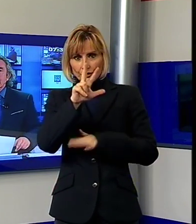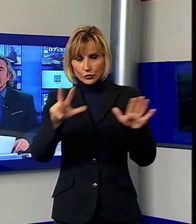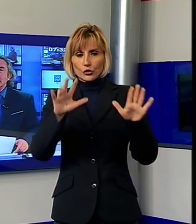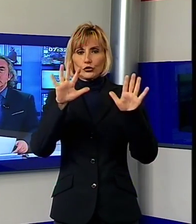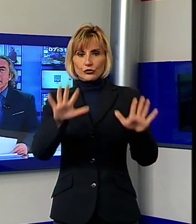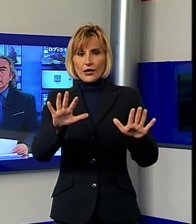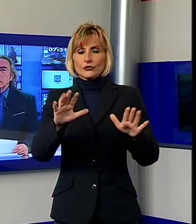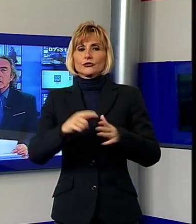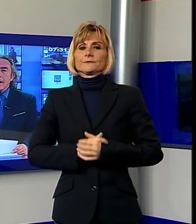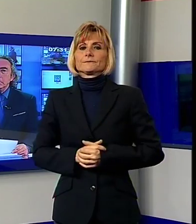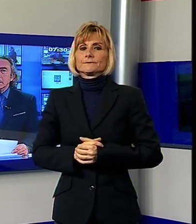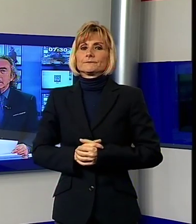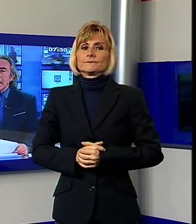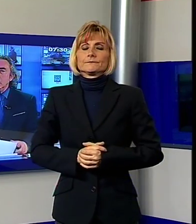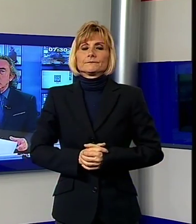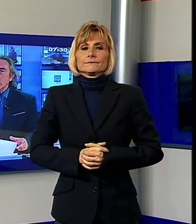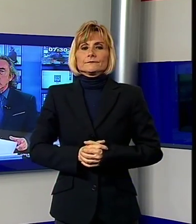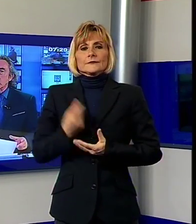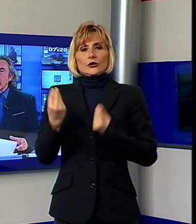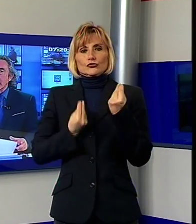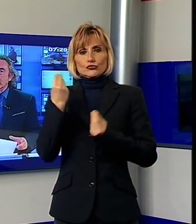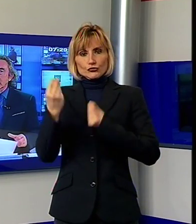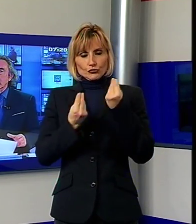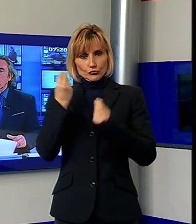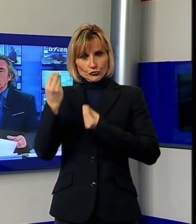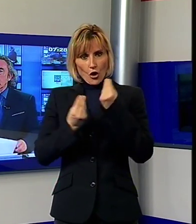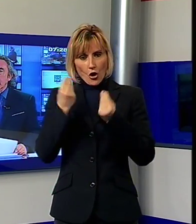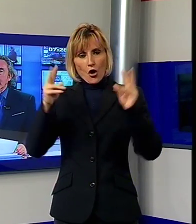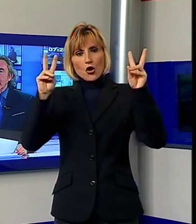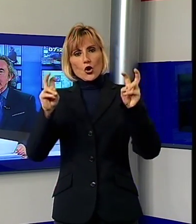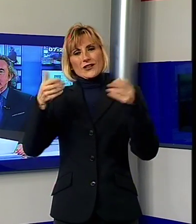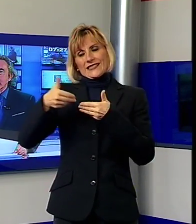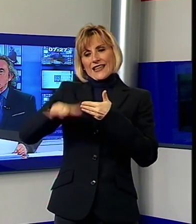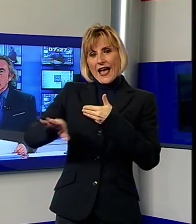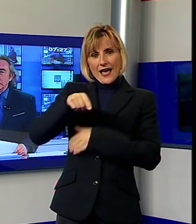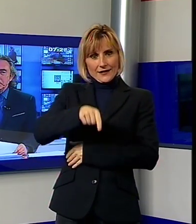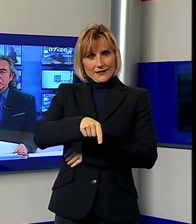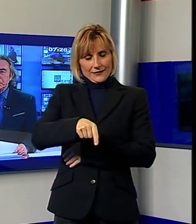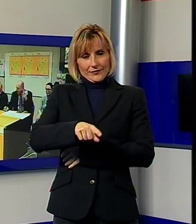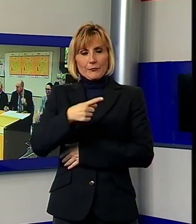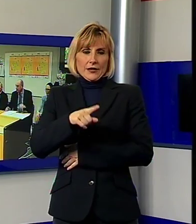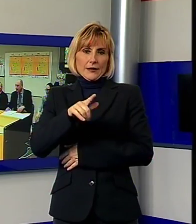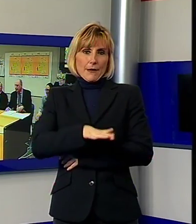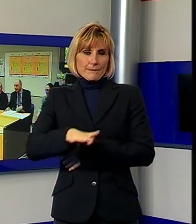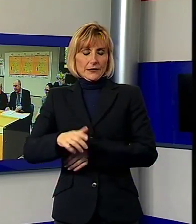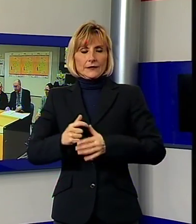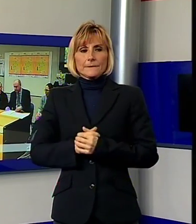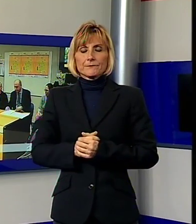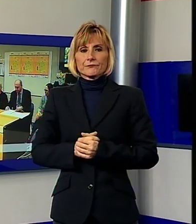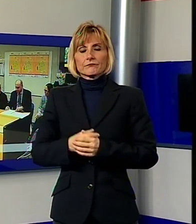rispetto ambientale, un gioco scarti rivolto ai ragazzi delle scuole. Riparte Scarti, il